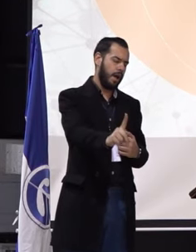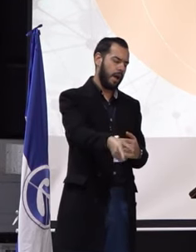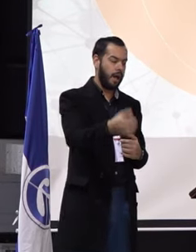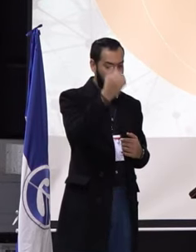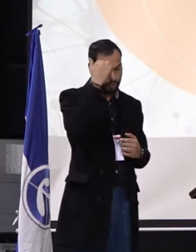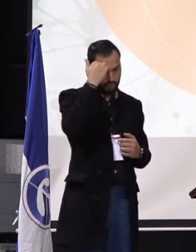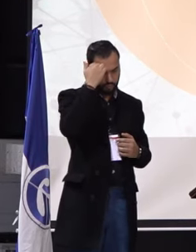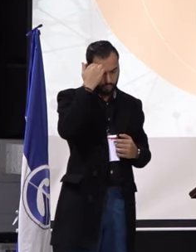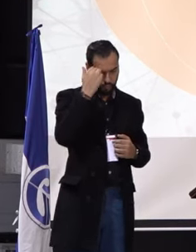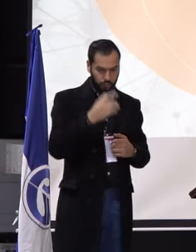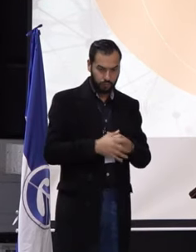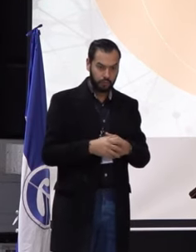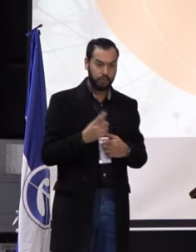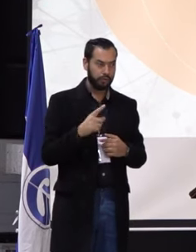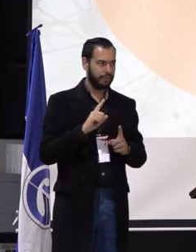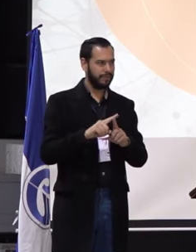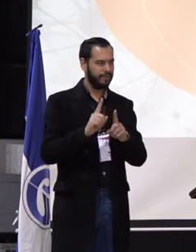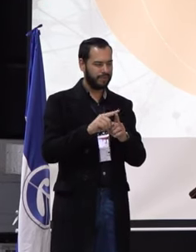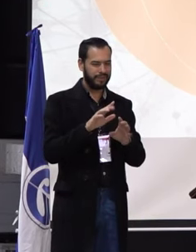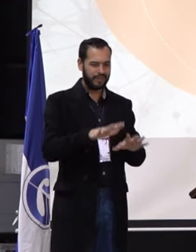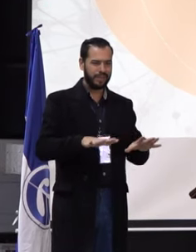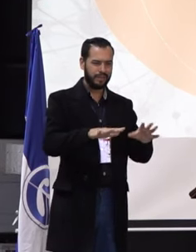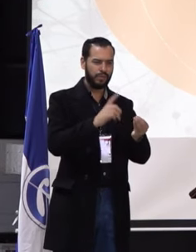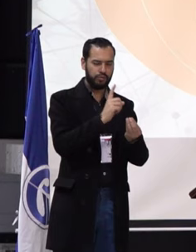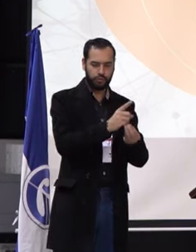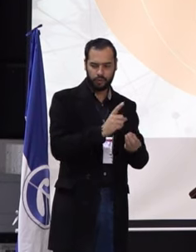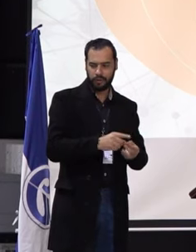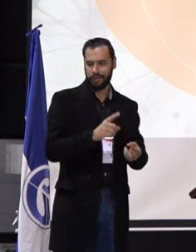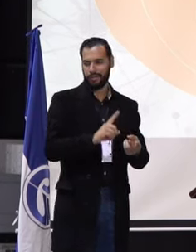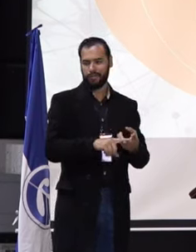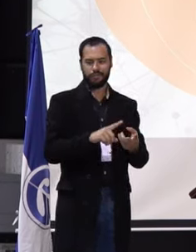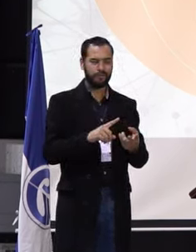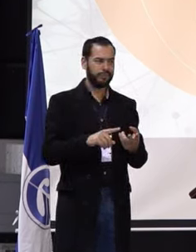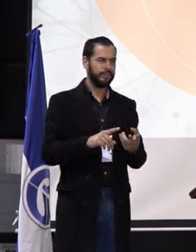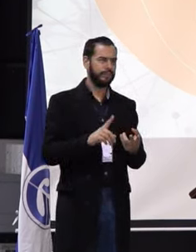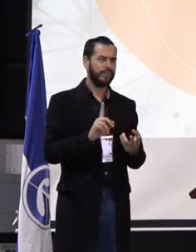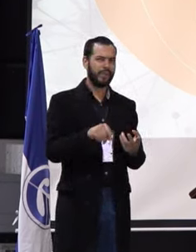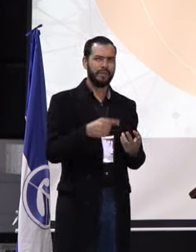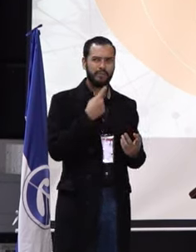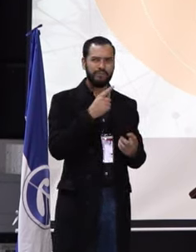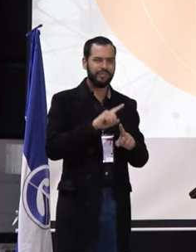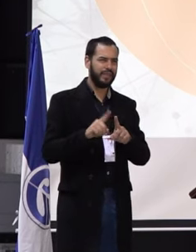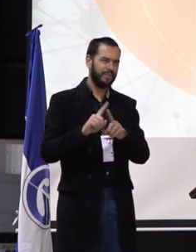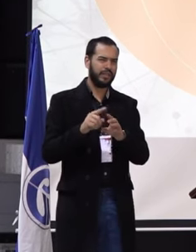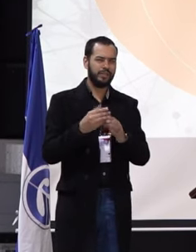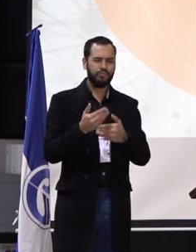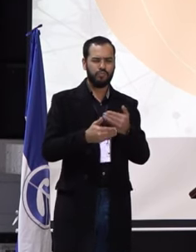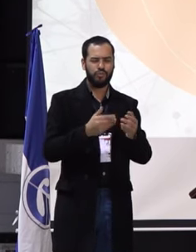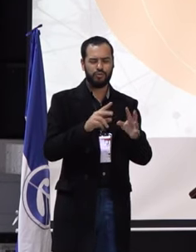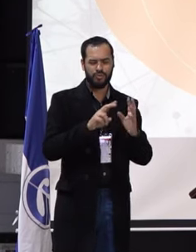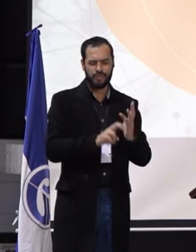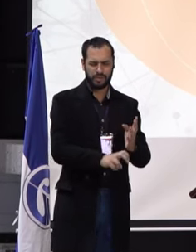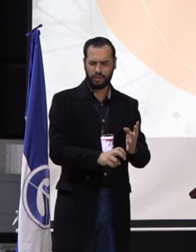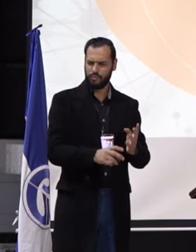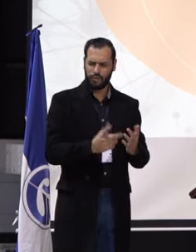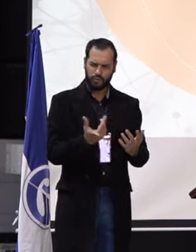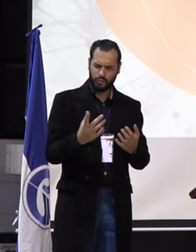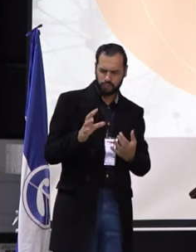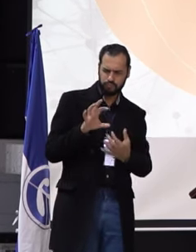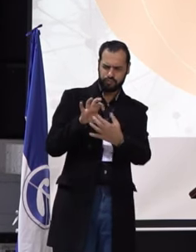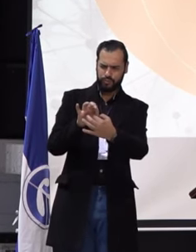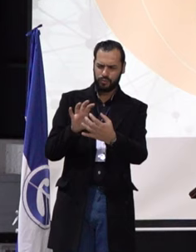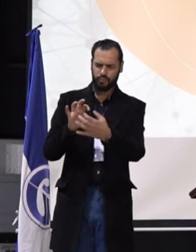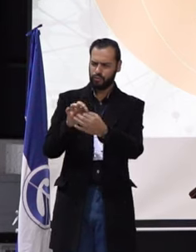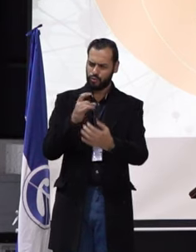Años en diferentes espacios políticos, años en diferentes, digamos, investigaciones. Bueno, pero cómo vinculamos y cómo